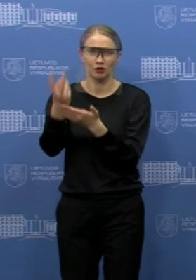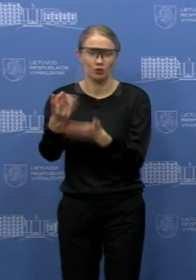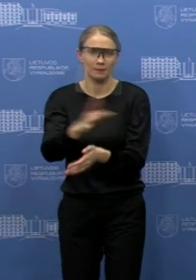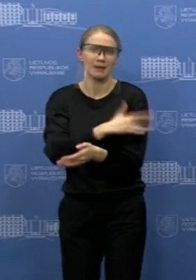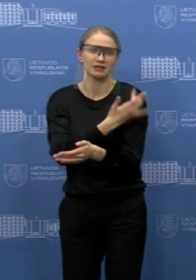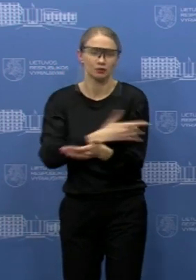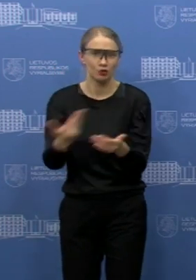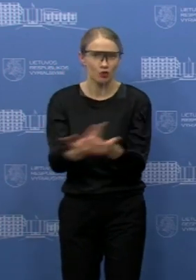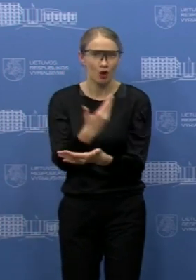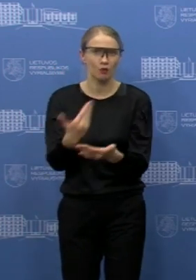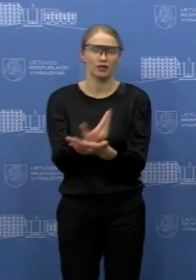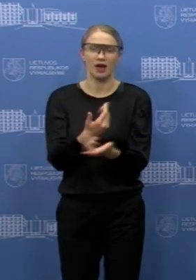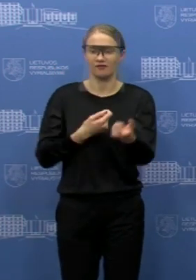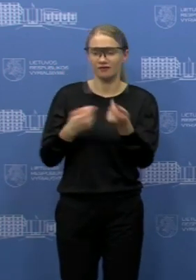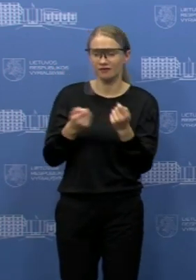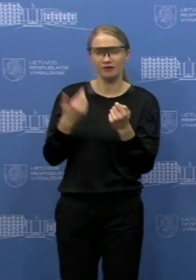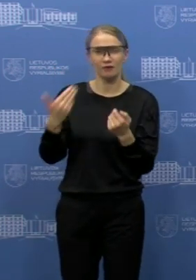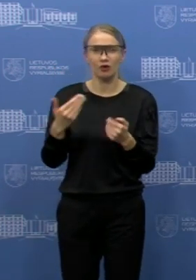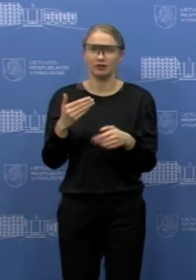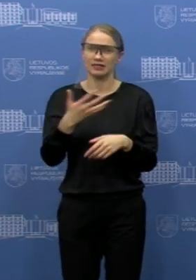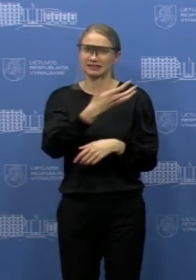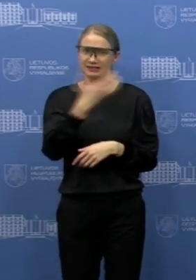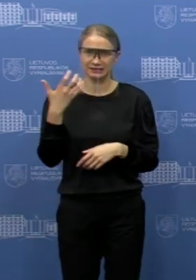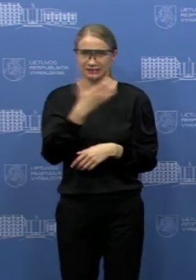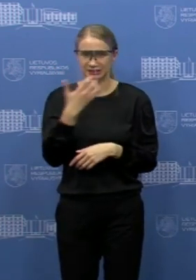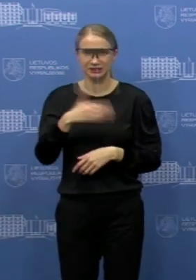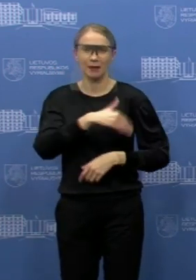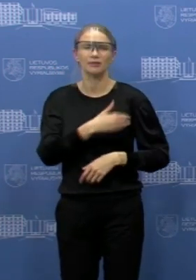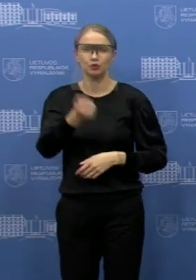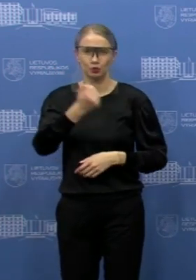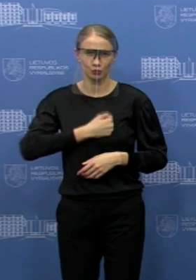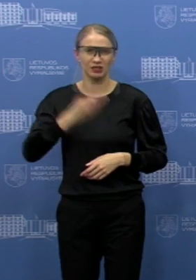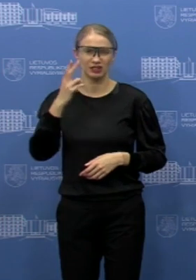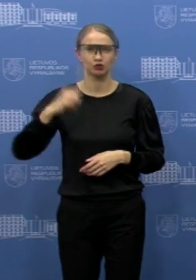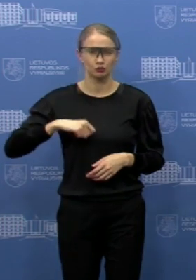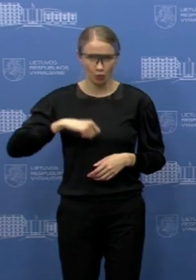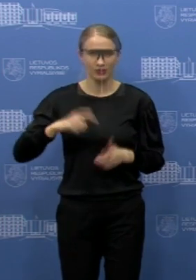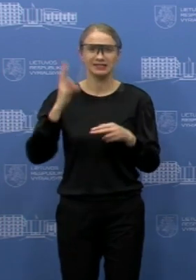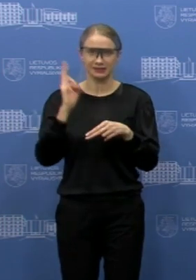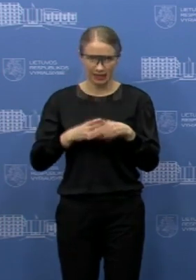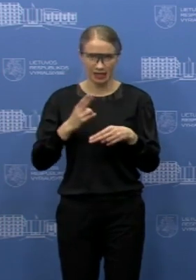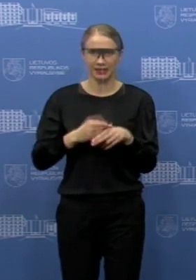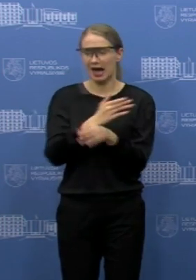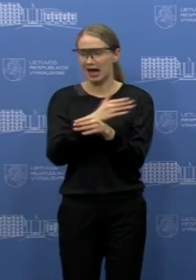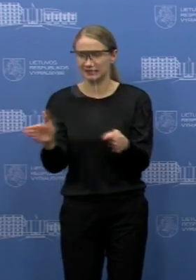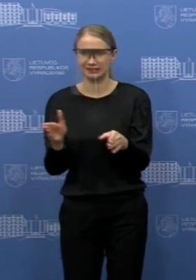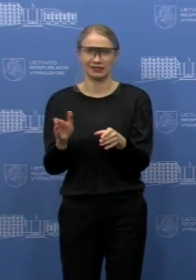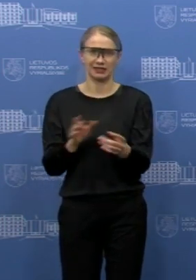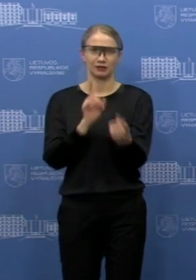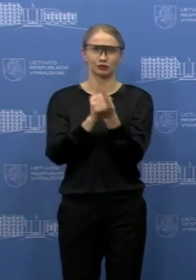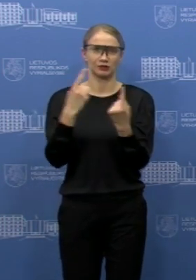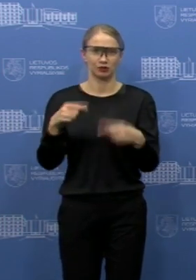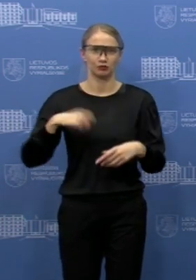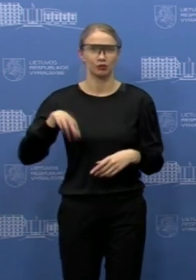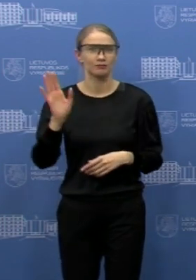paslaugas arba jas taip susiorganizuoja, kad tiesiog karšiuojančių pacientų srautai būtų atskirti, iki kol bus diferencijuota karšiavimo priežastis.